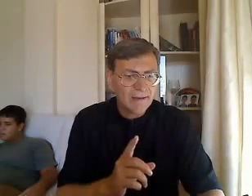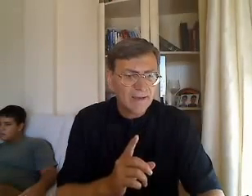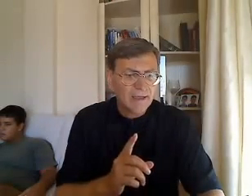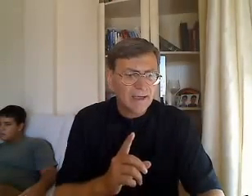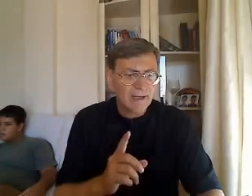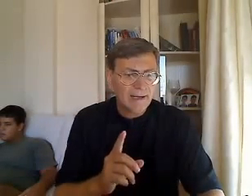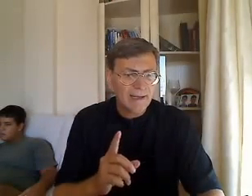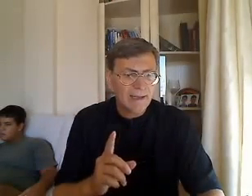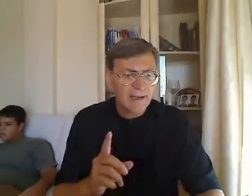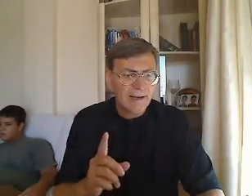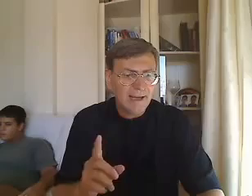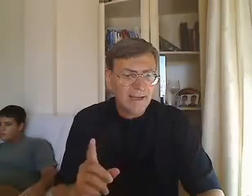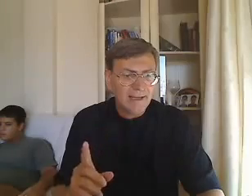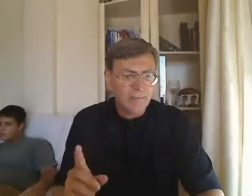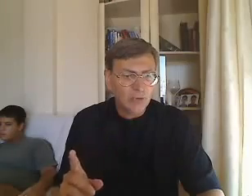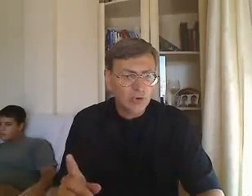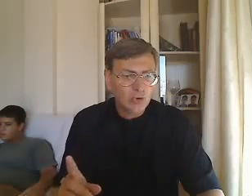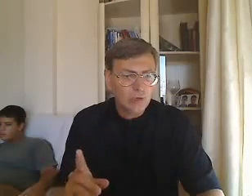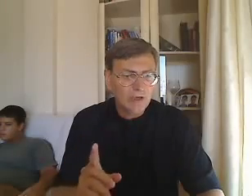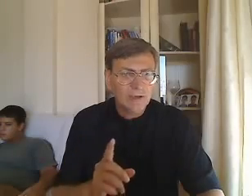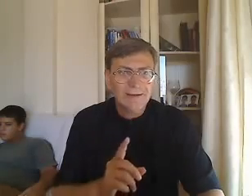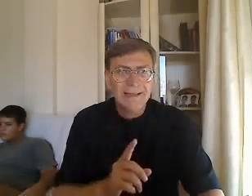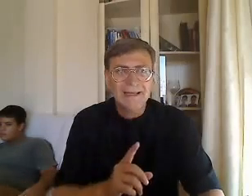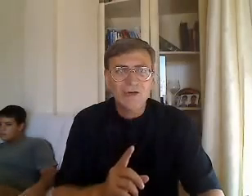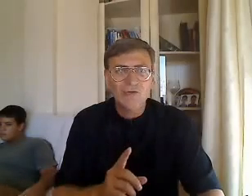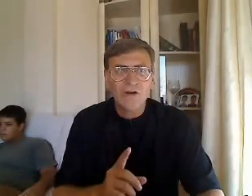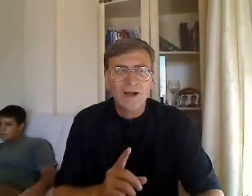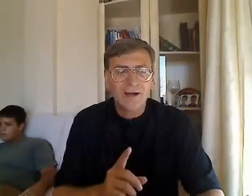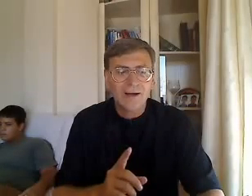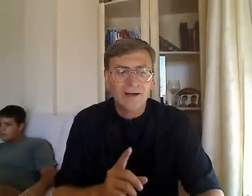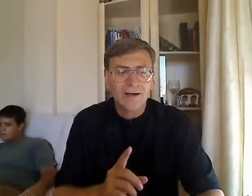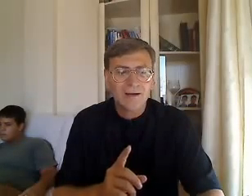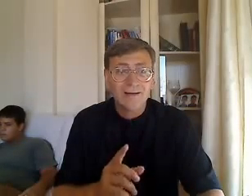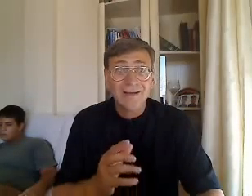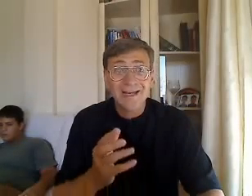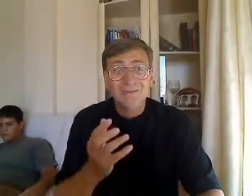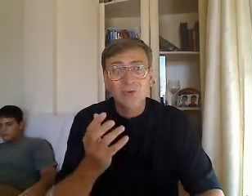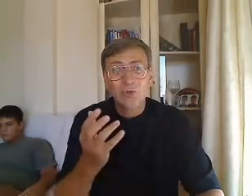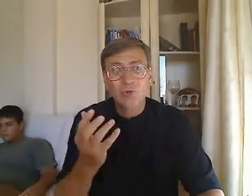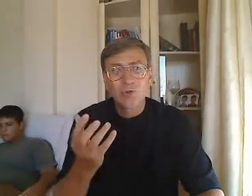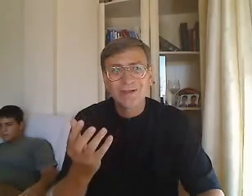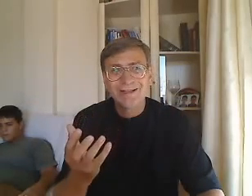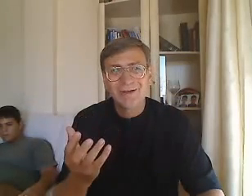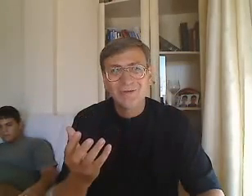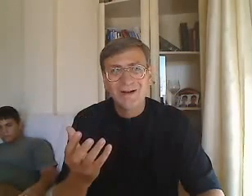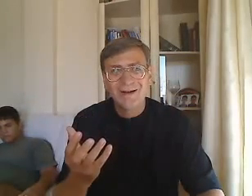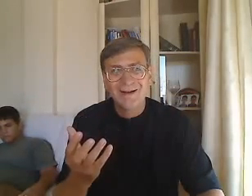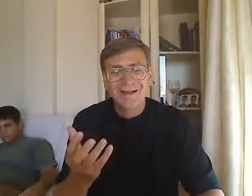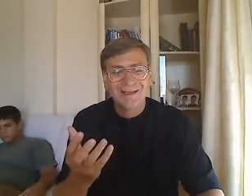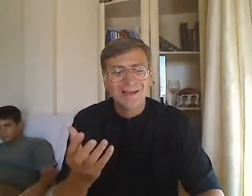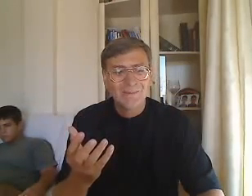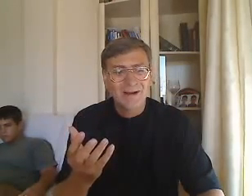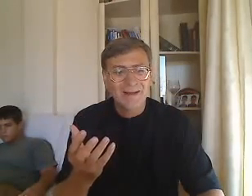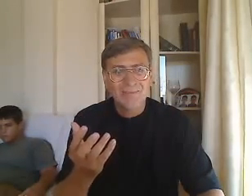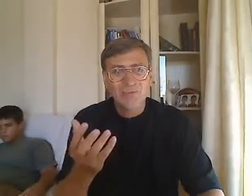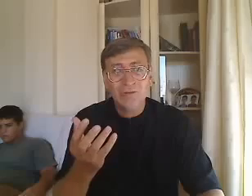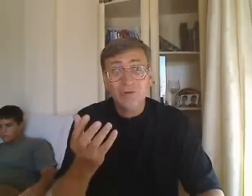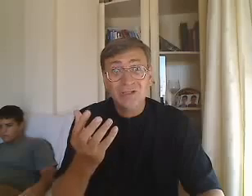la hermosura de Jehová. Hermosura de Jehová. ¿Para qué podemos